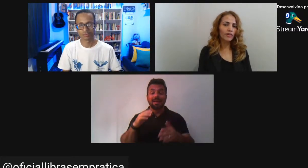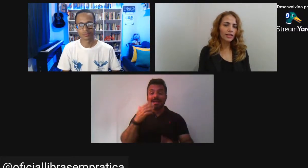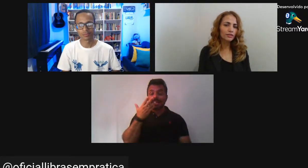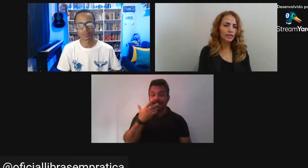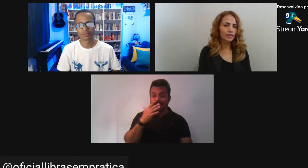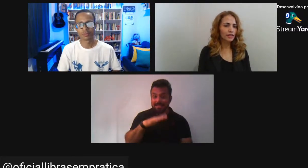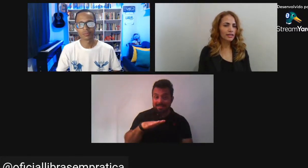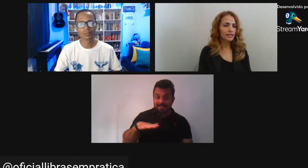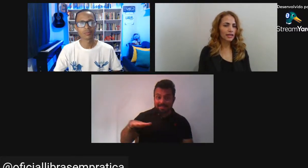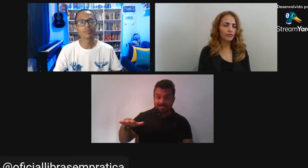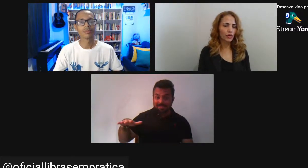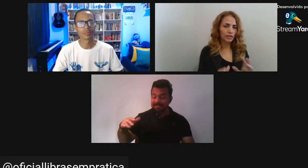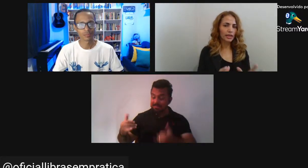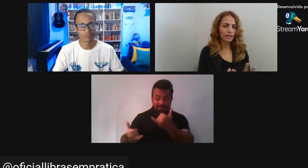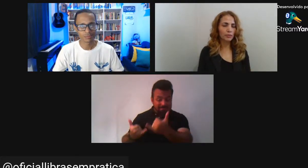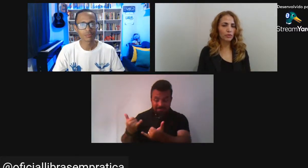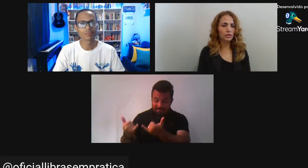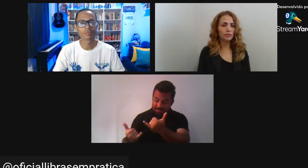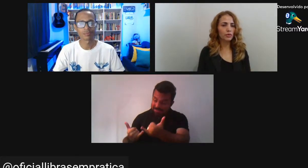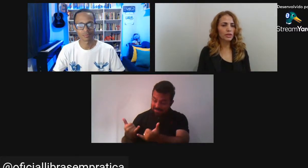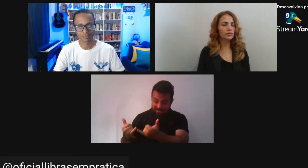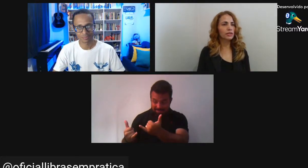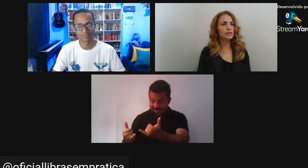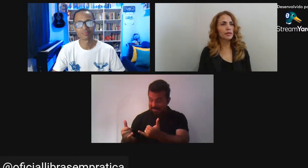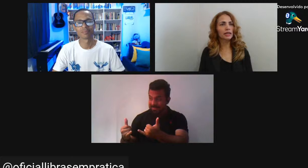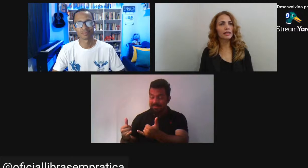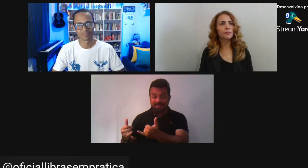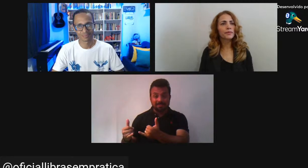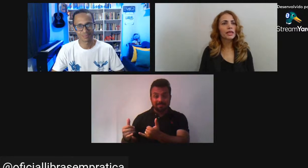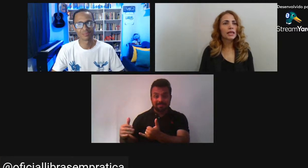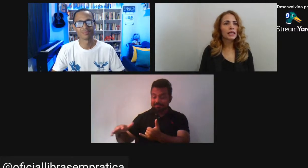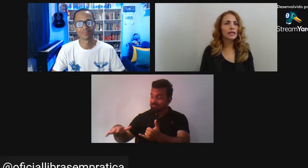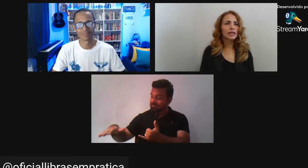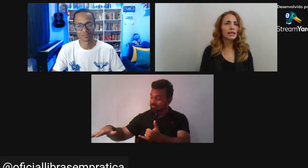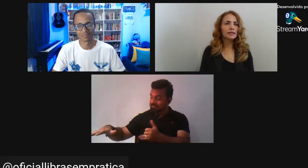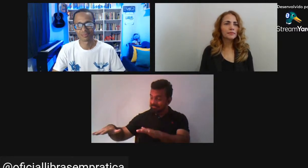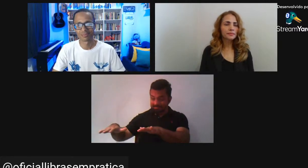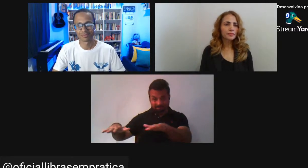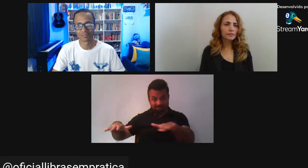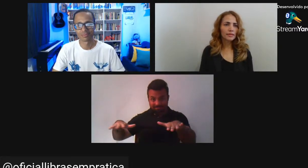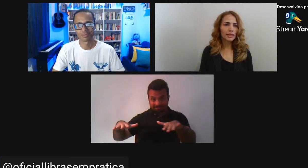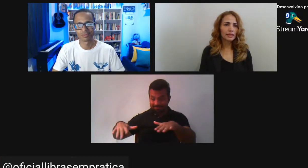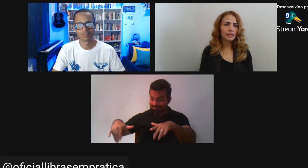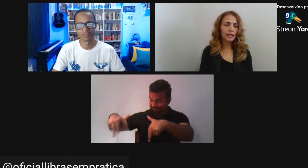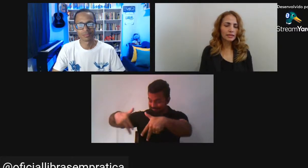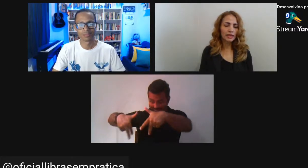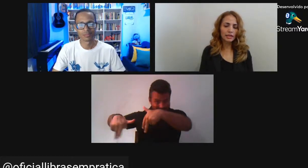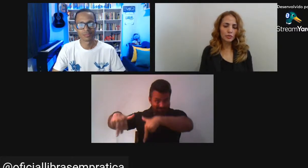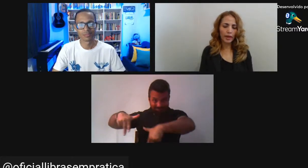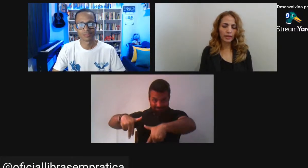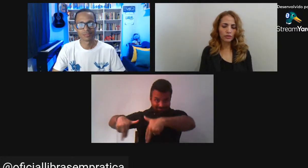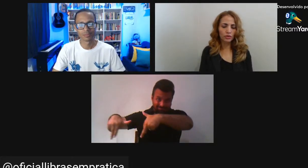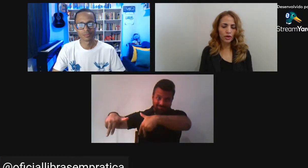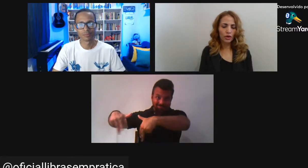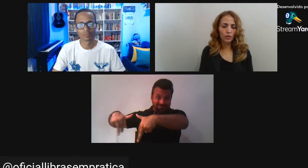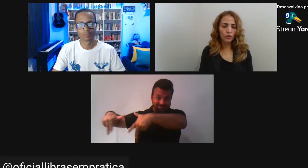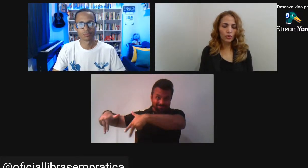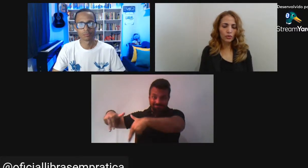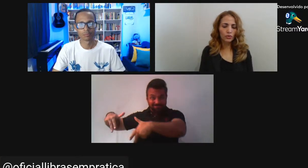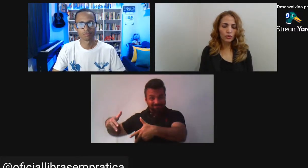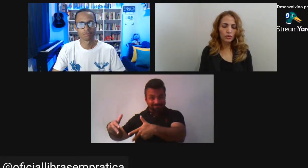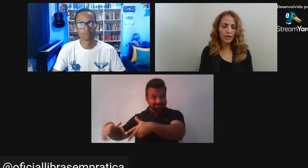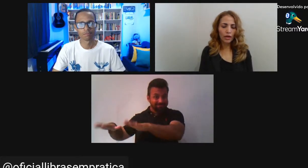é o cavalinho Da criança Na foto até Ela está posando Dessa maneira E nesse aspecto